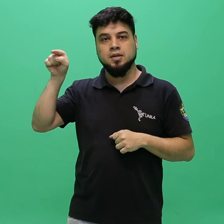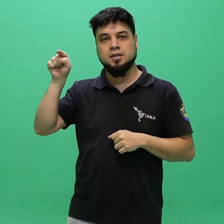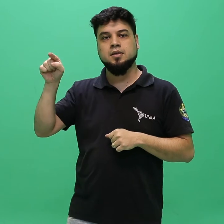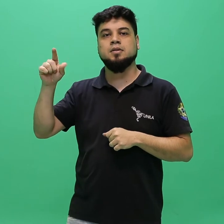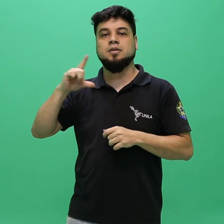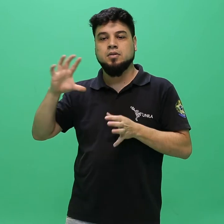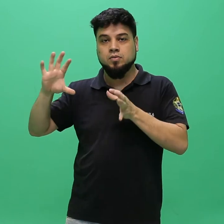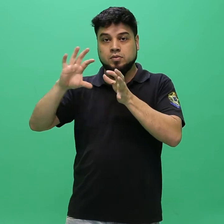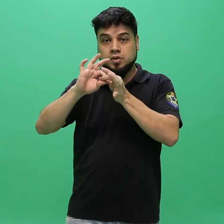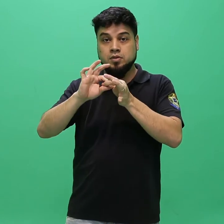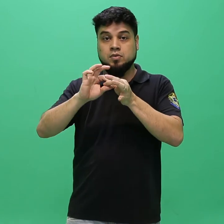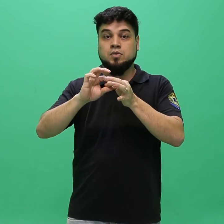Tenha considerando componentes